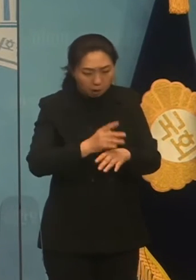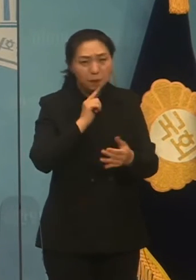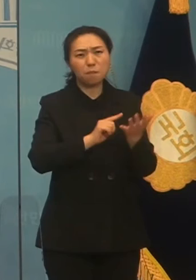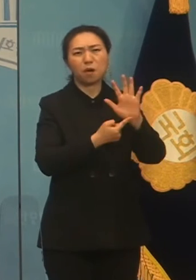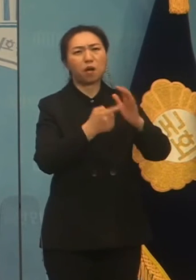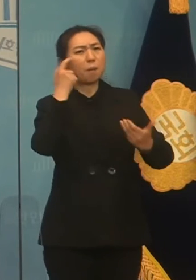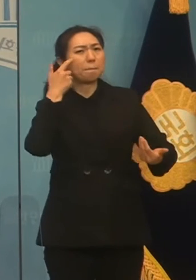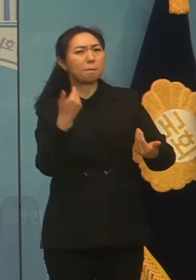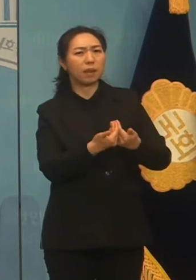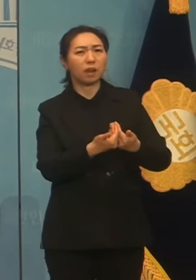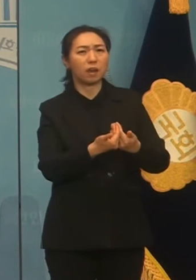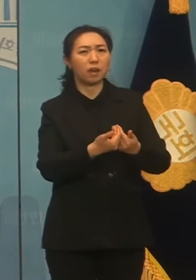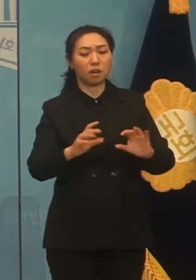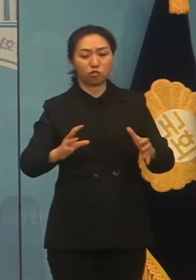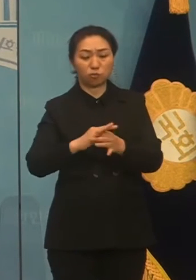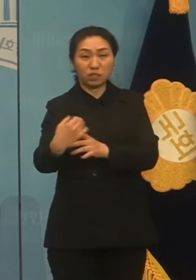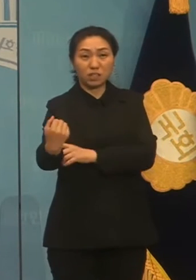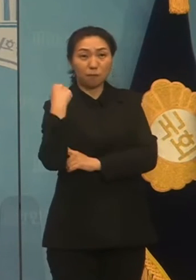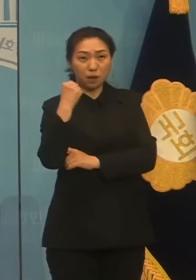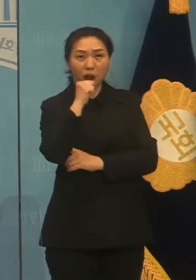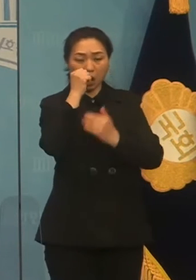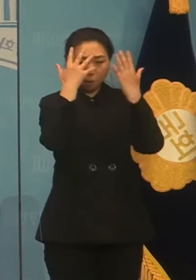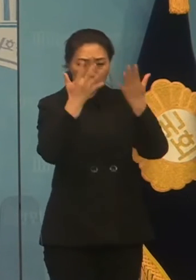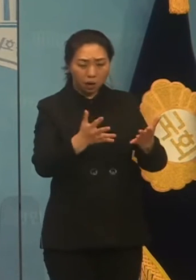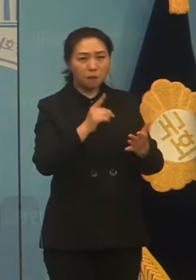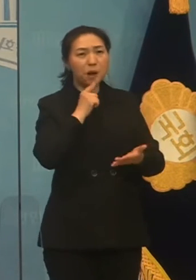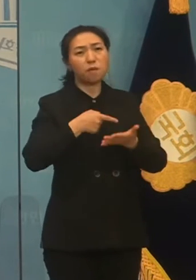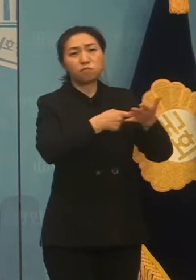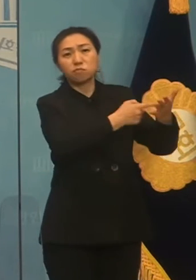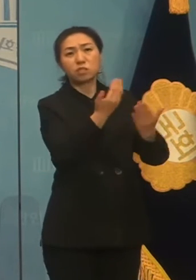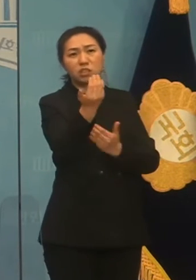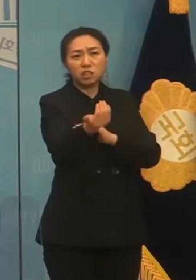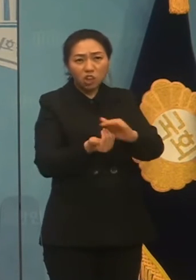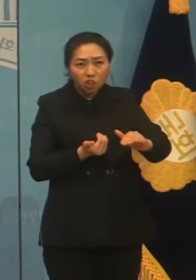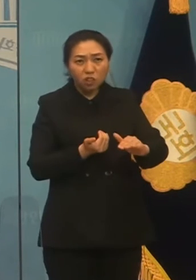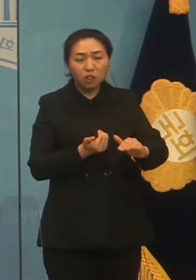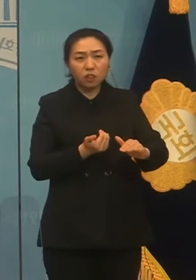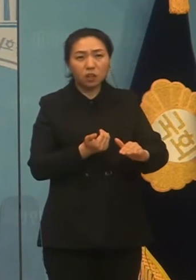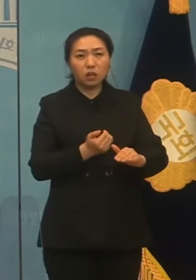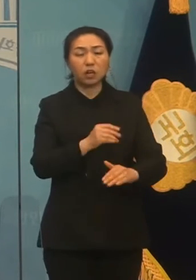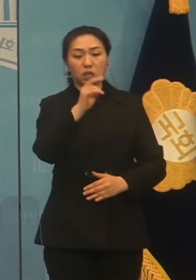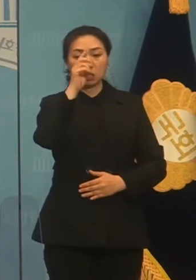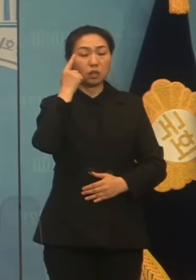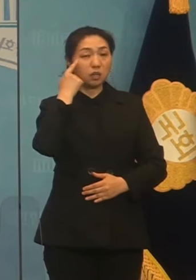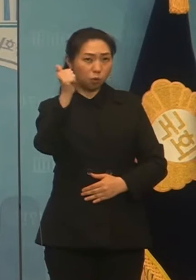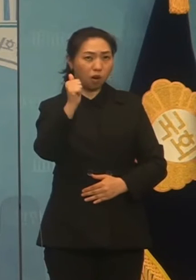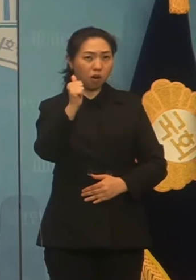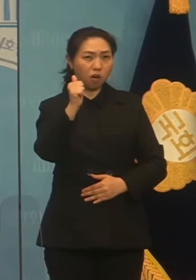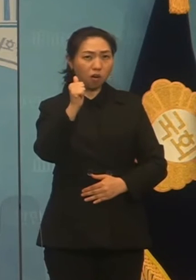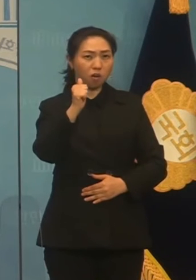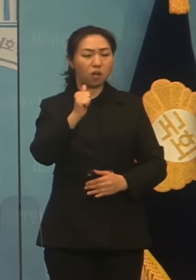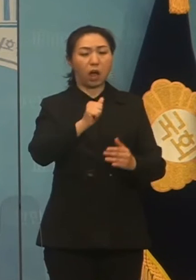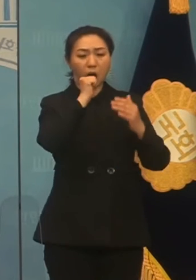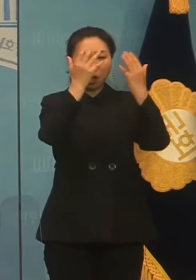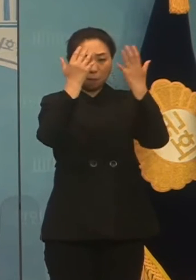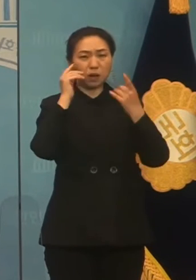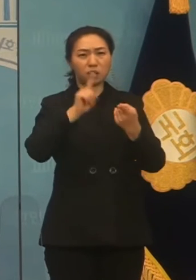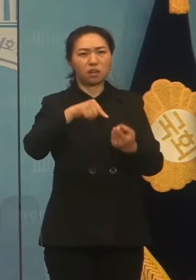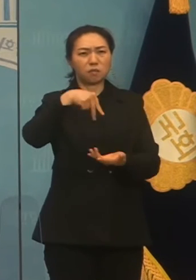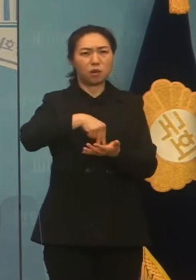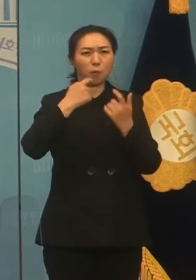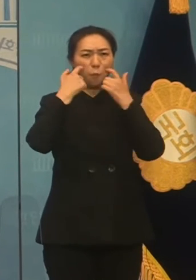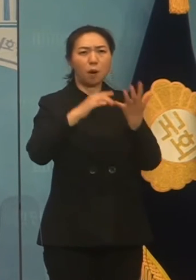사면을 일해 당기 전에 먼저 이명박 박근혜 전직 대통령의 구속에 대한 입장을 밝히기를 바랍니다.